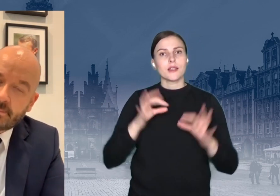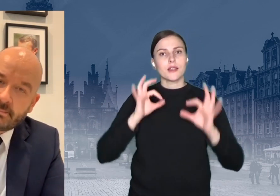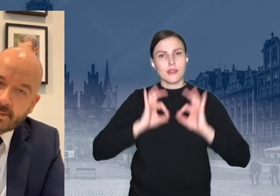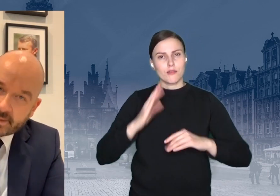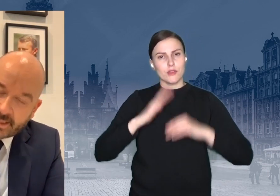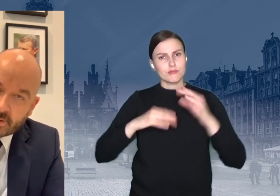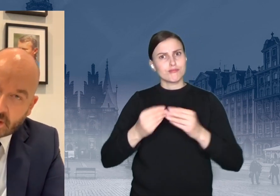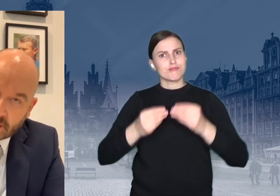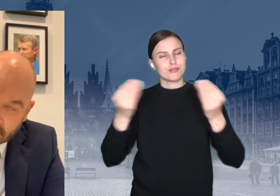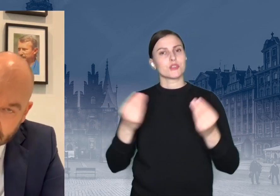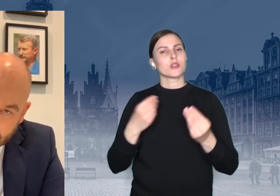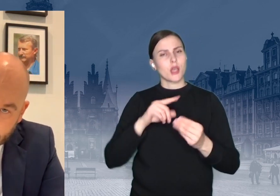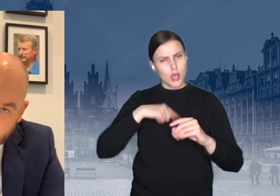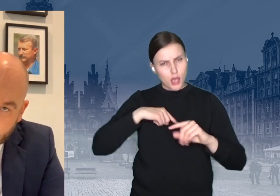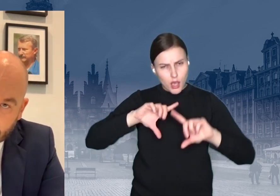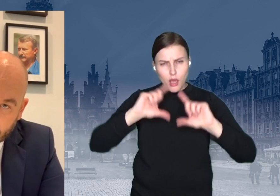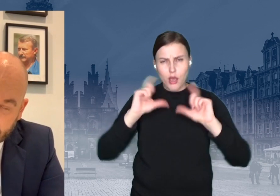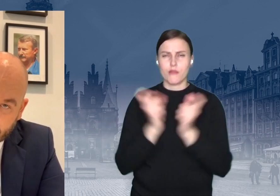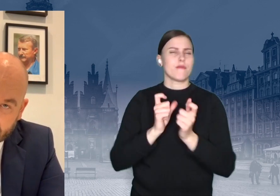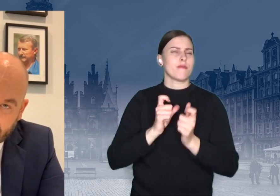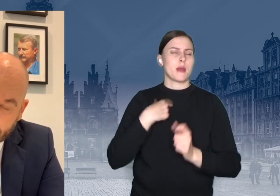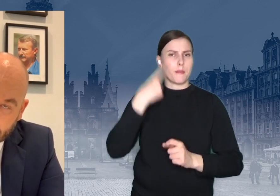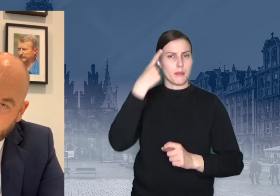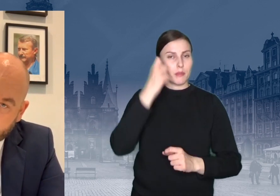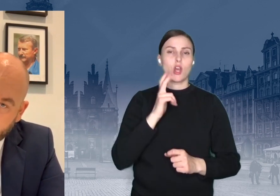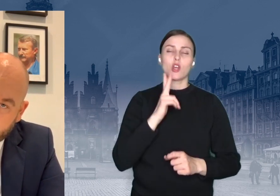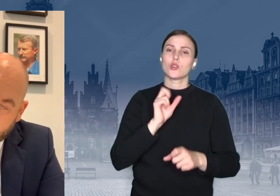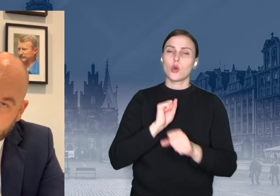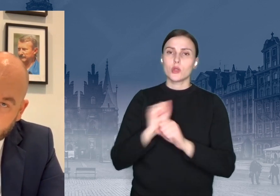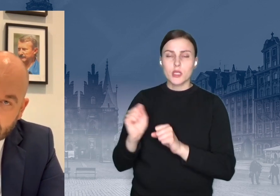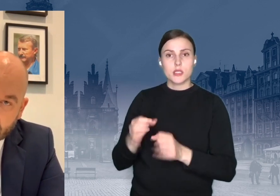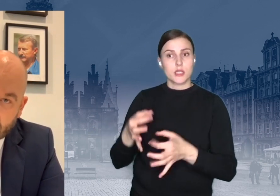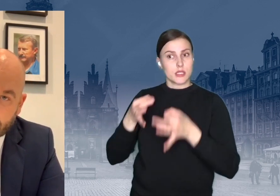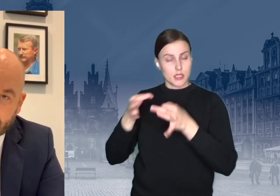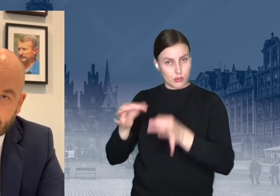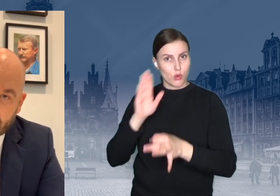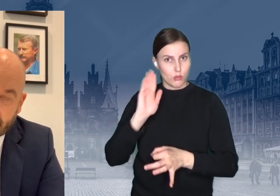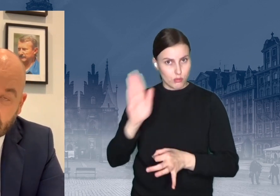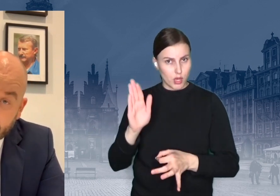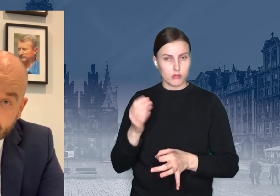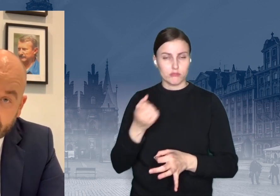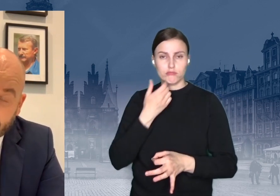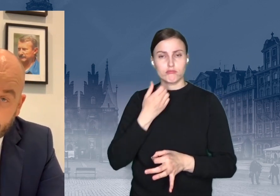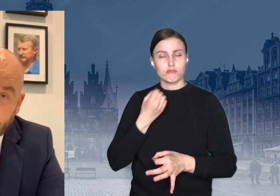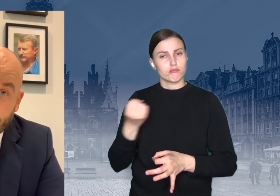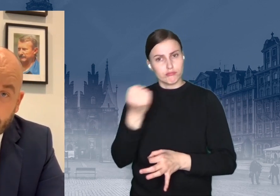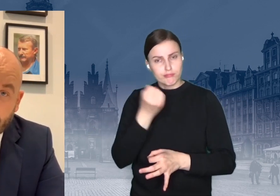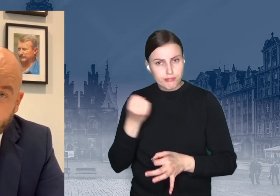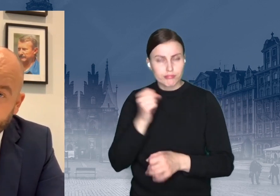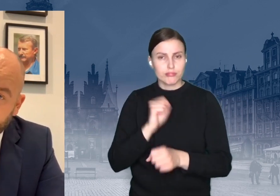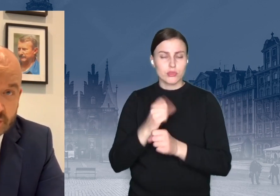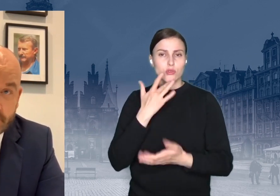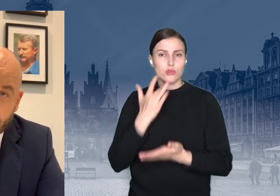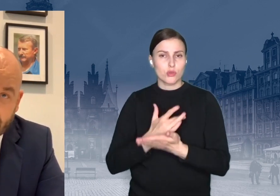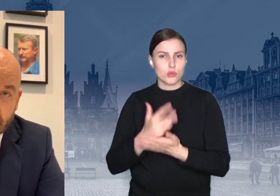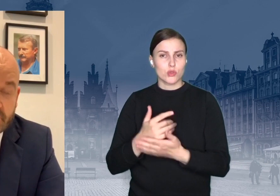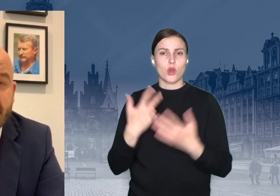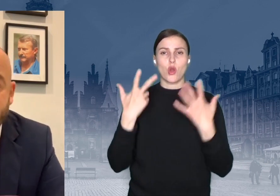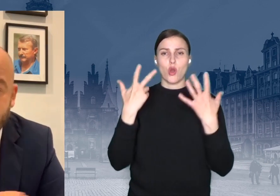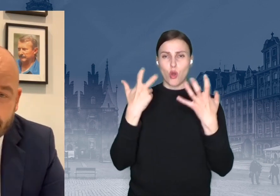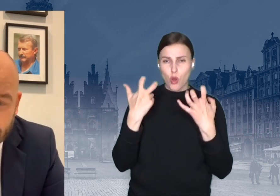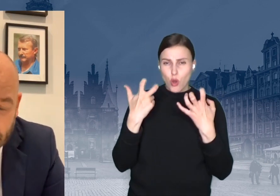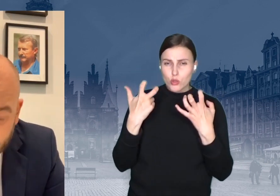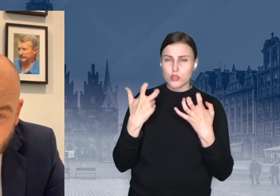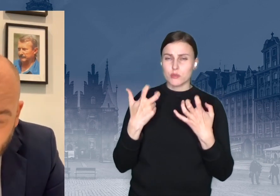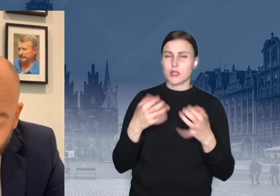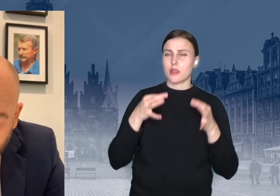Pamiętamy o tych, którzy korzystają z aut, choć nie możemy przesadzać. Wskaźnik 800 aut na 1000 mieszkańców jest po prostu nie